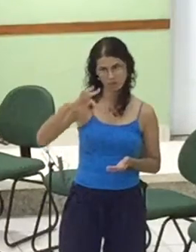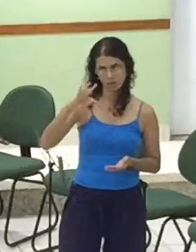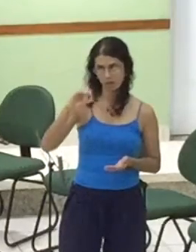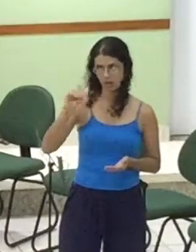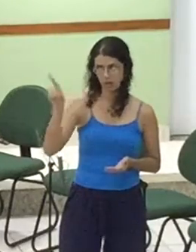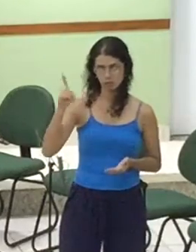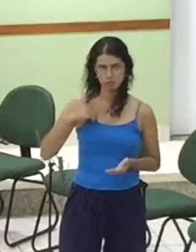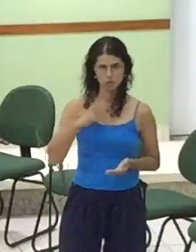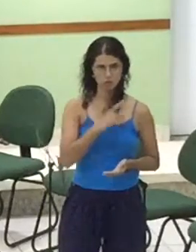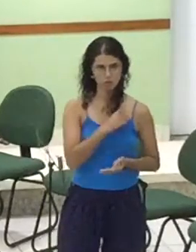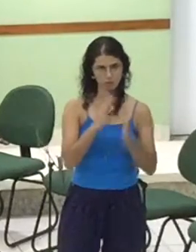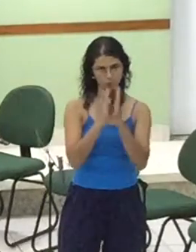Pelo Dia das Mulheres